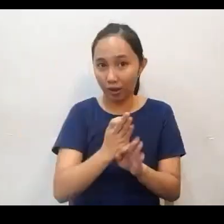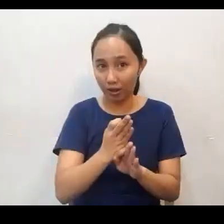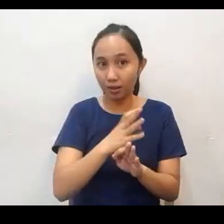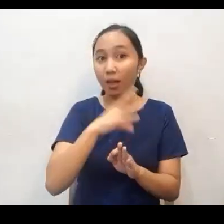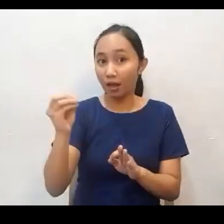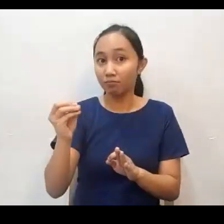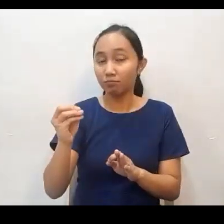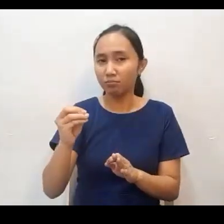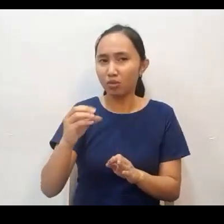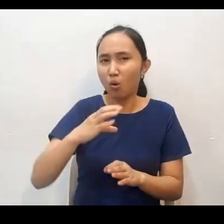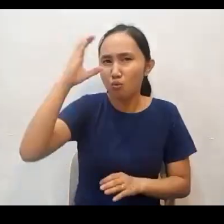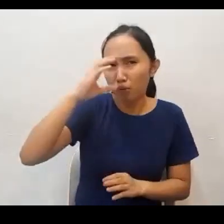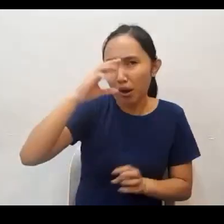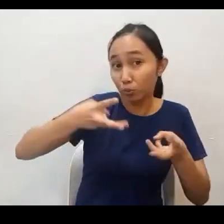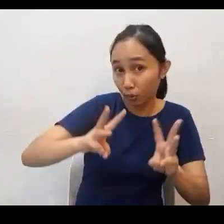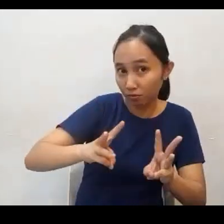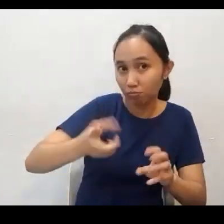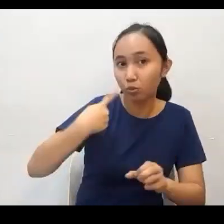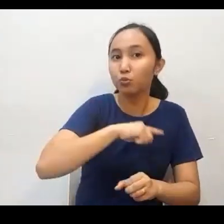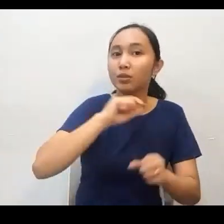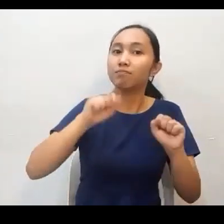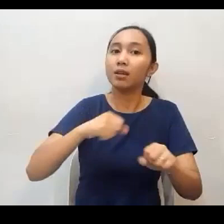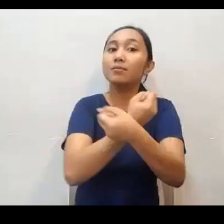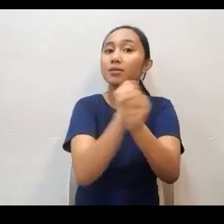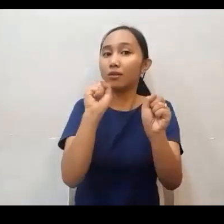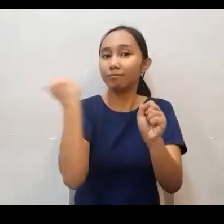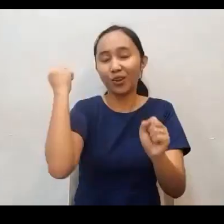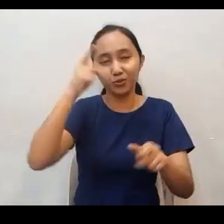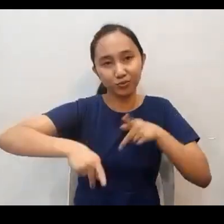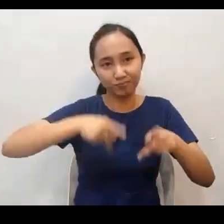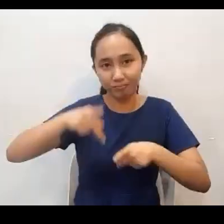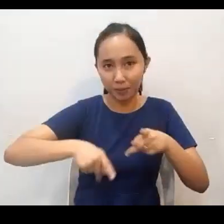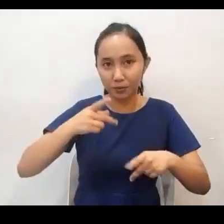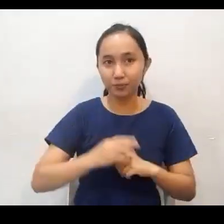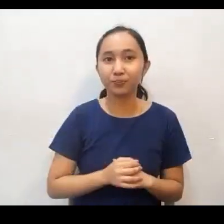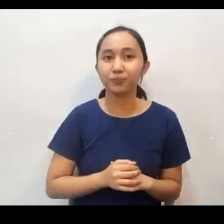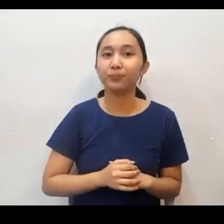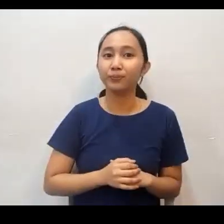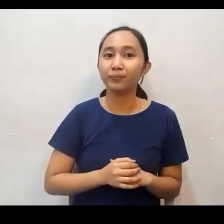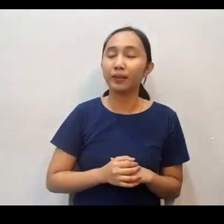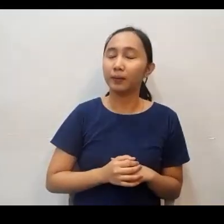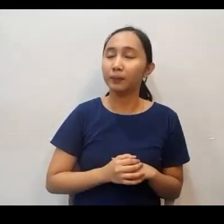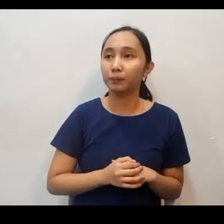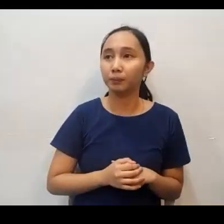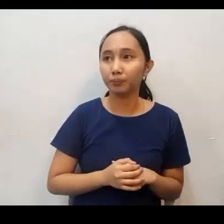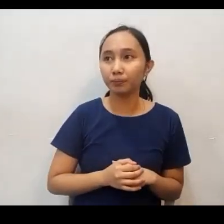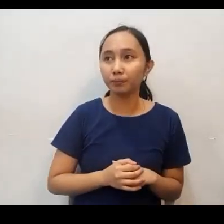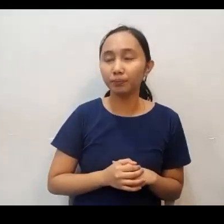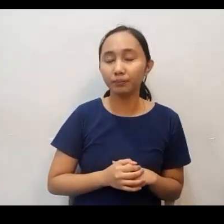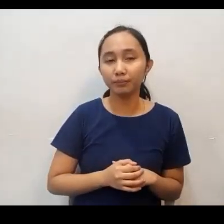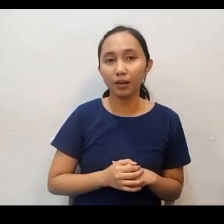kailangan natin humahanap ng paraan para maingatan yung ating pananampalataya at kailangan natin hanapin yung paraan para tayo po ay makapagligtas ng ibang mga tao.